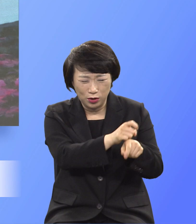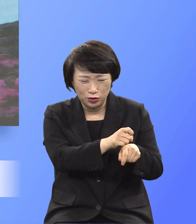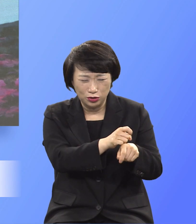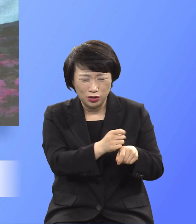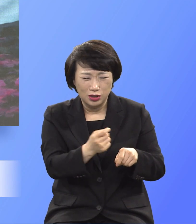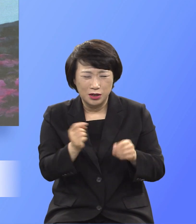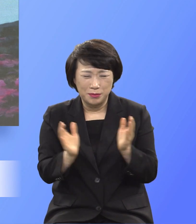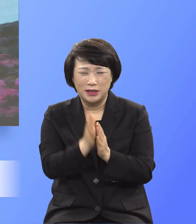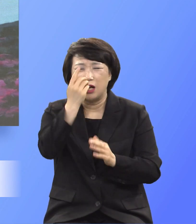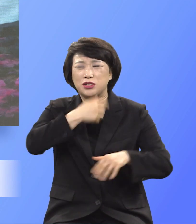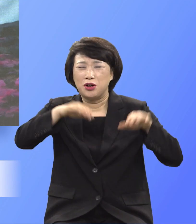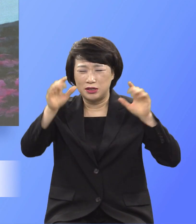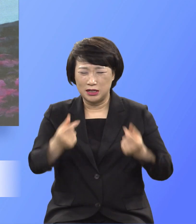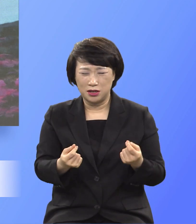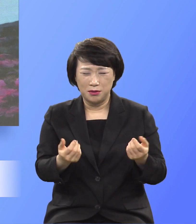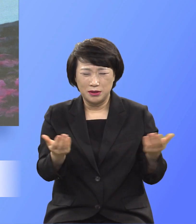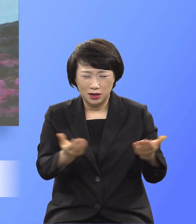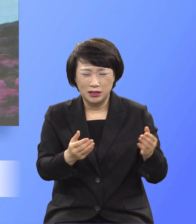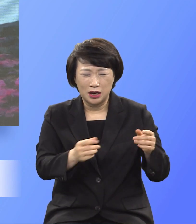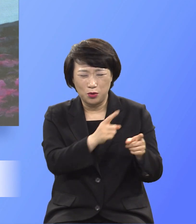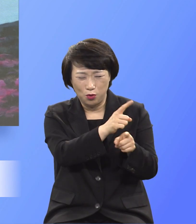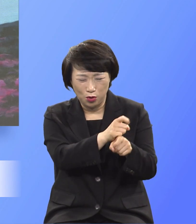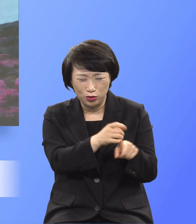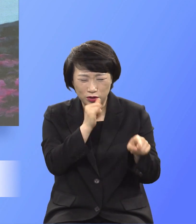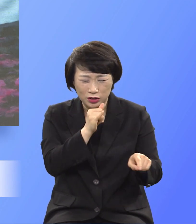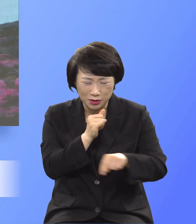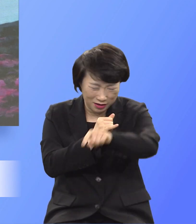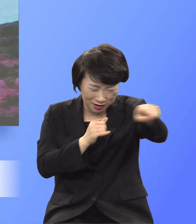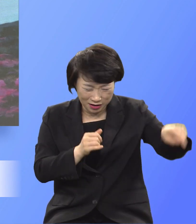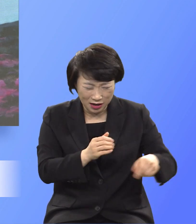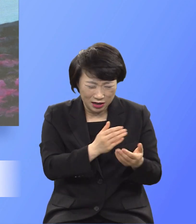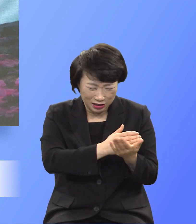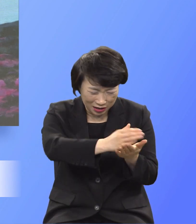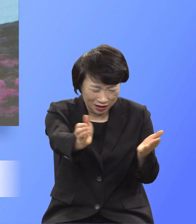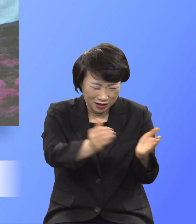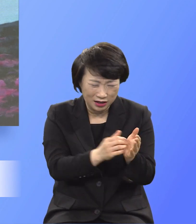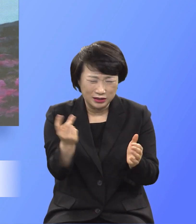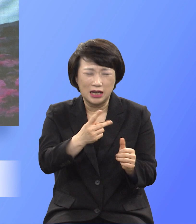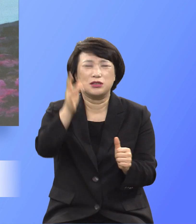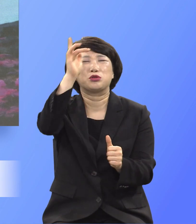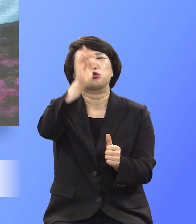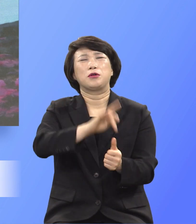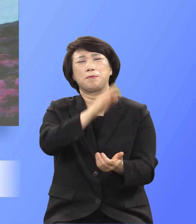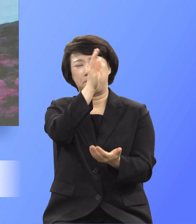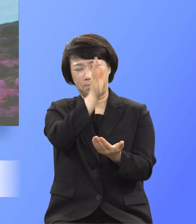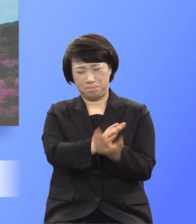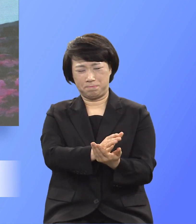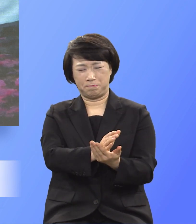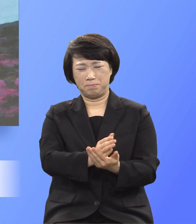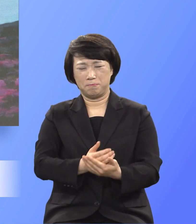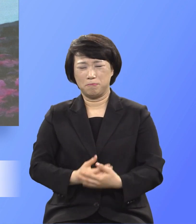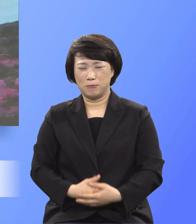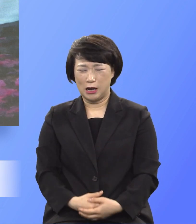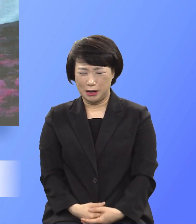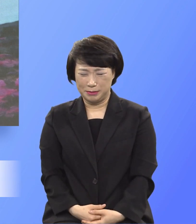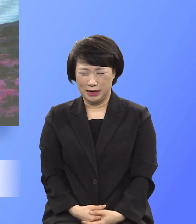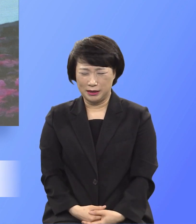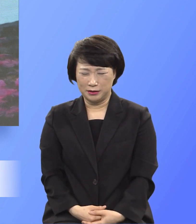천사같이 역사하는 원수야 떠나간 너는 다시는 들어오지 말지요다 오늘